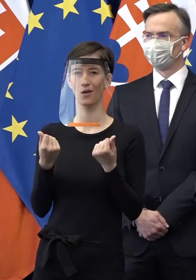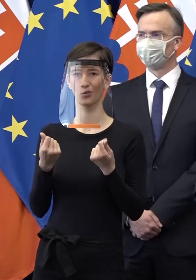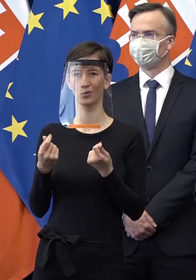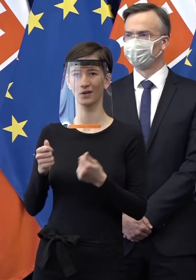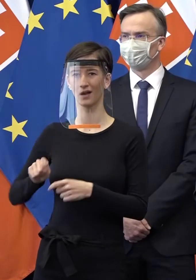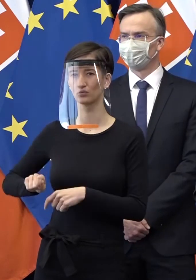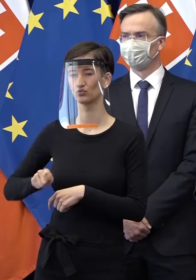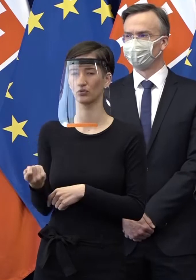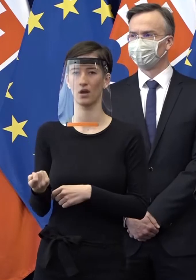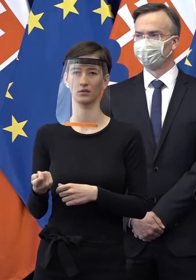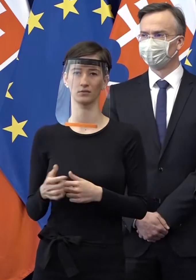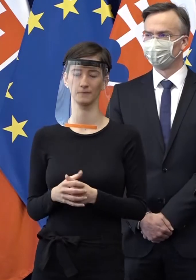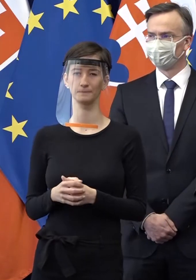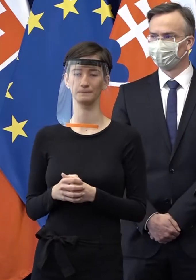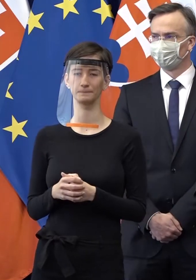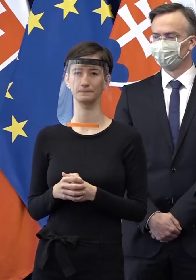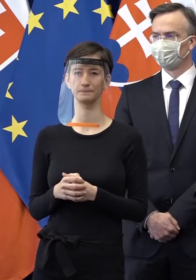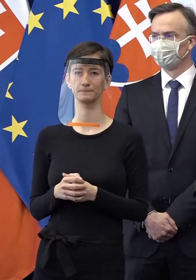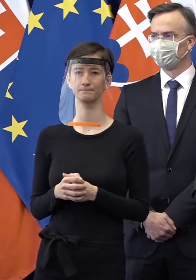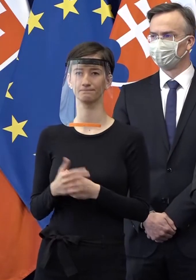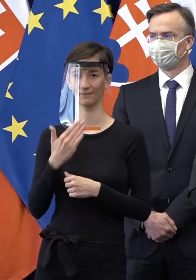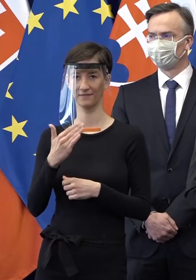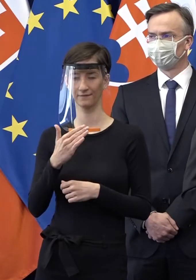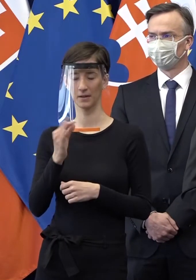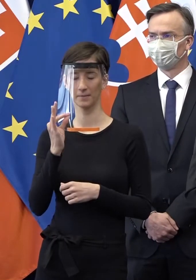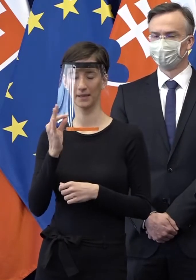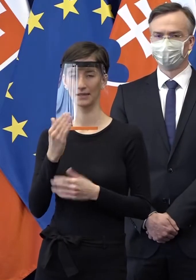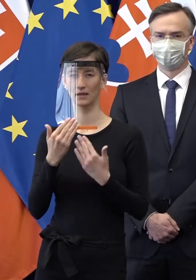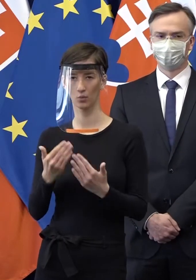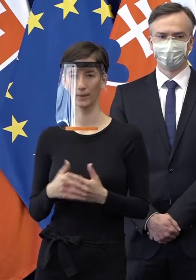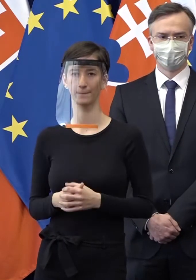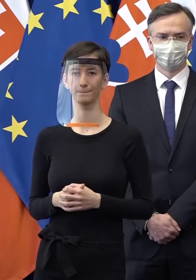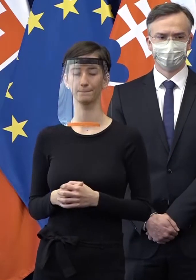ekonomiku Slovenskej republiky. Veľmi pekne ďakujem za pozornosť.